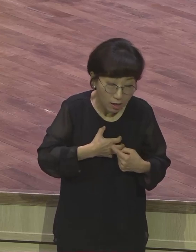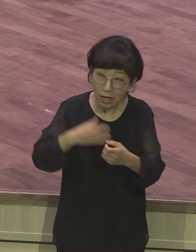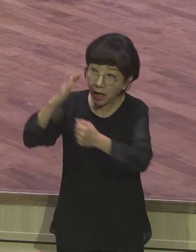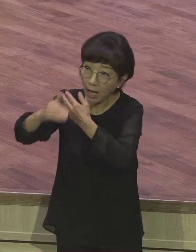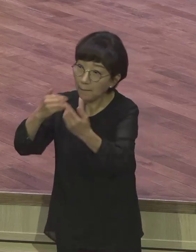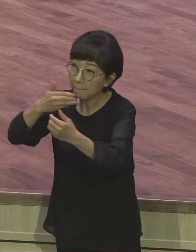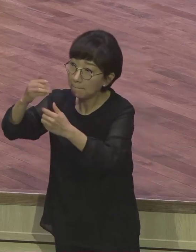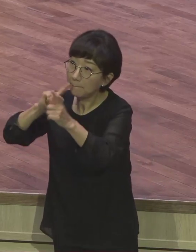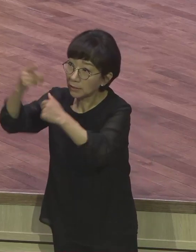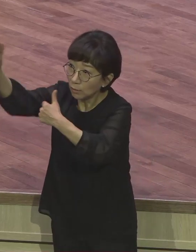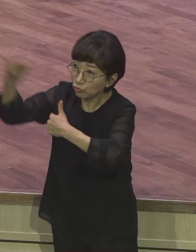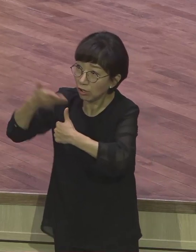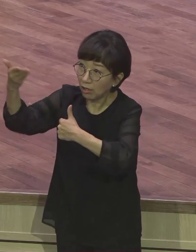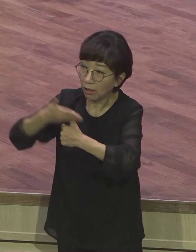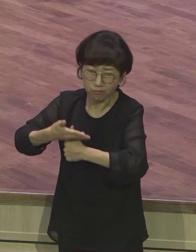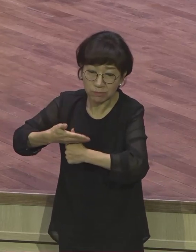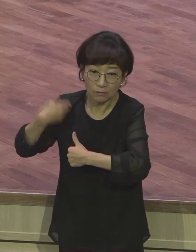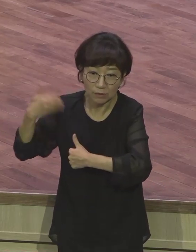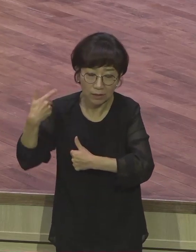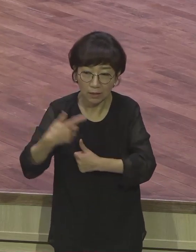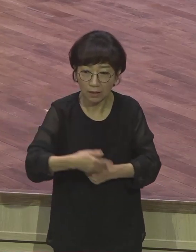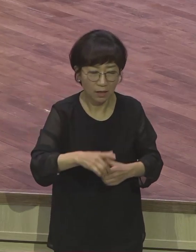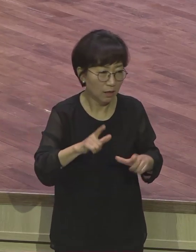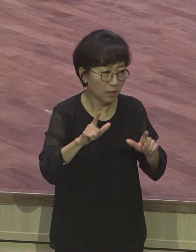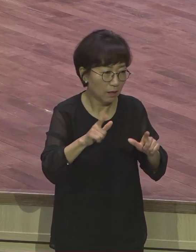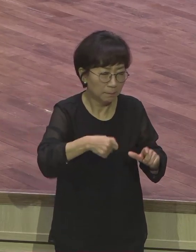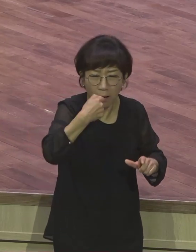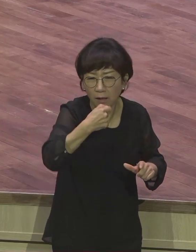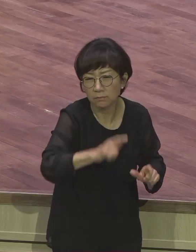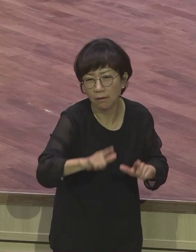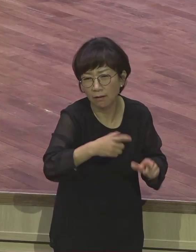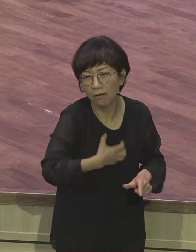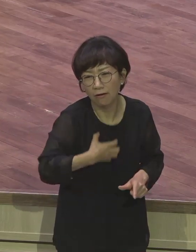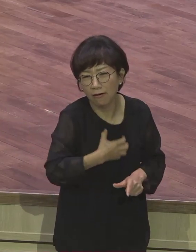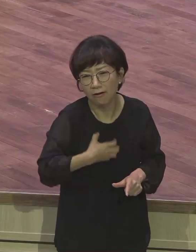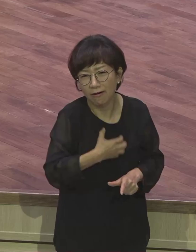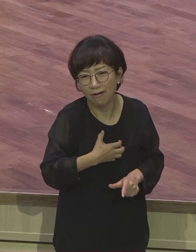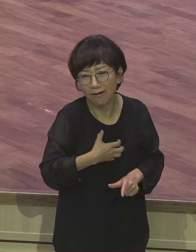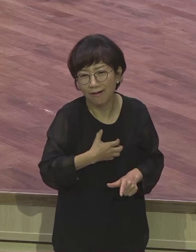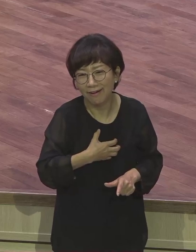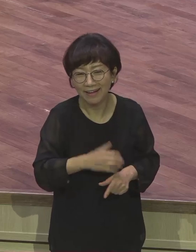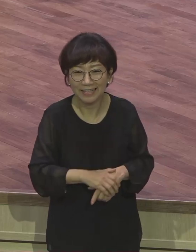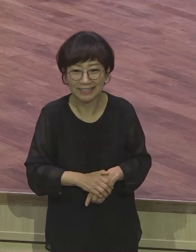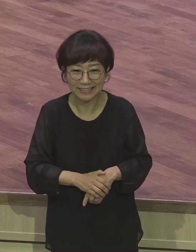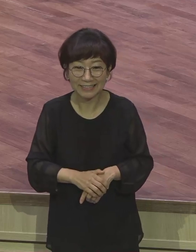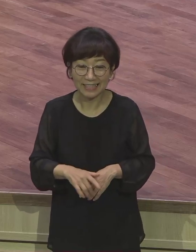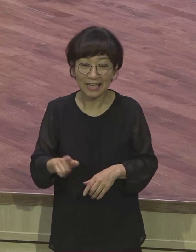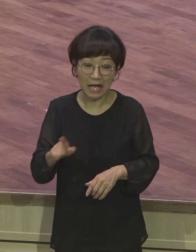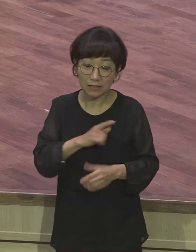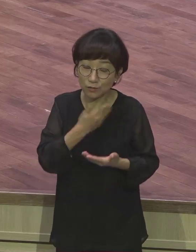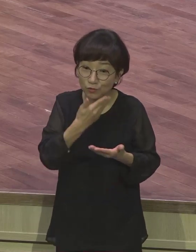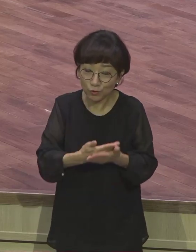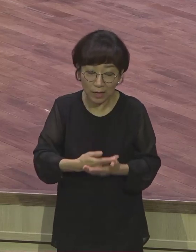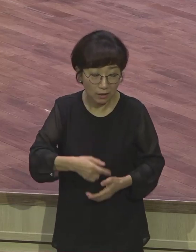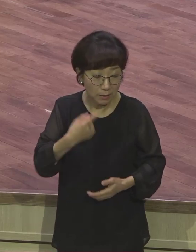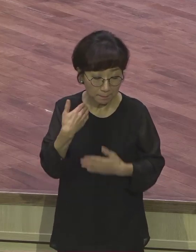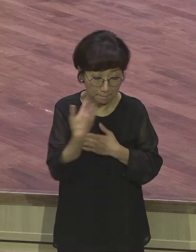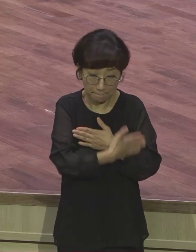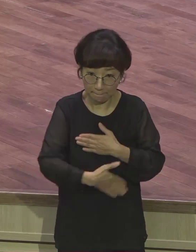인간은 육이 육이 아니고 영적 존재인데 육체는 서론이옵 영이 본론인데 물론